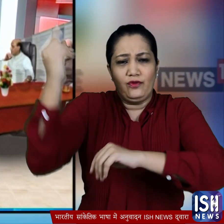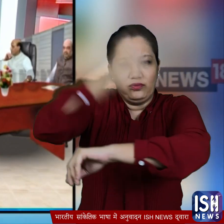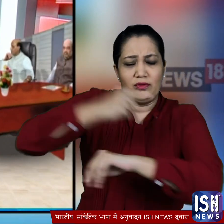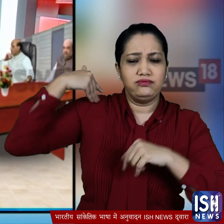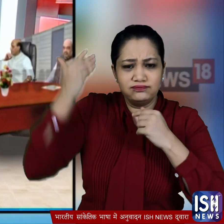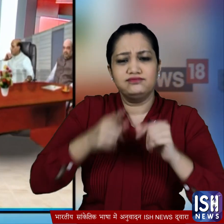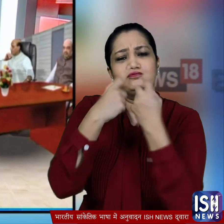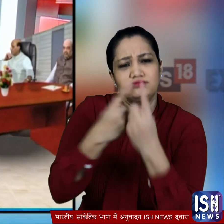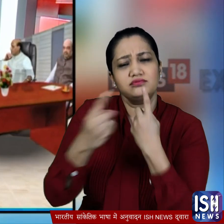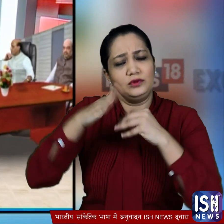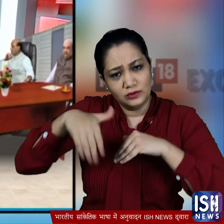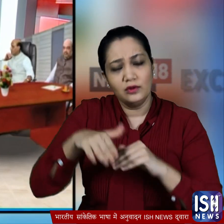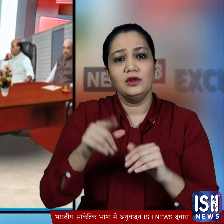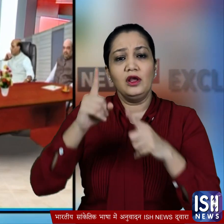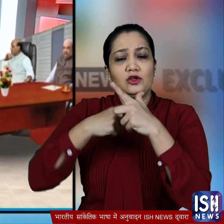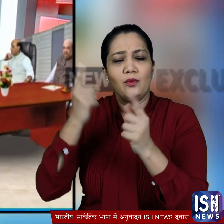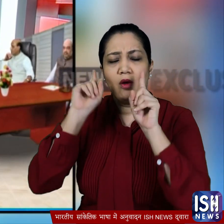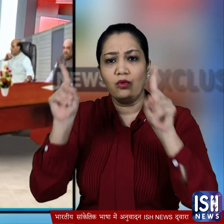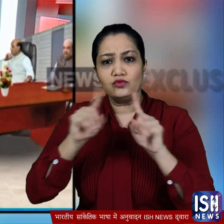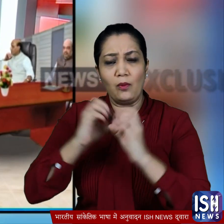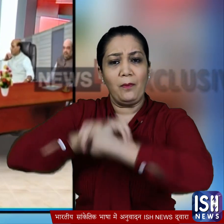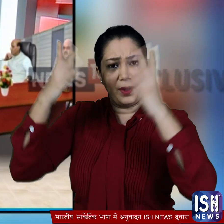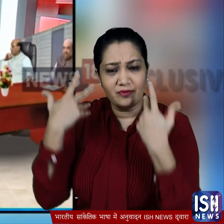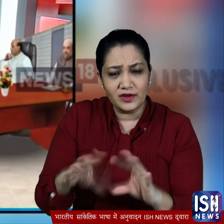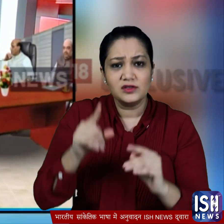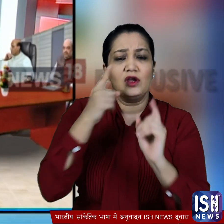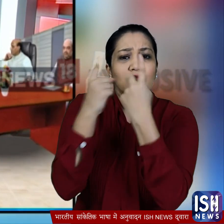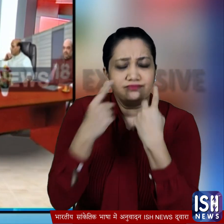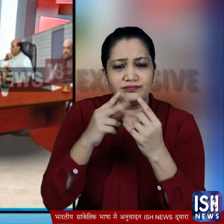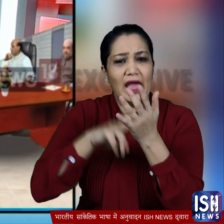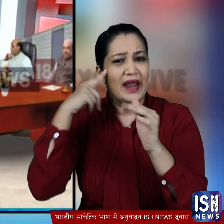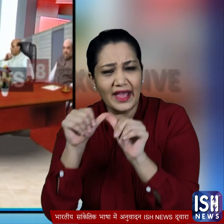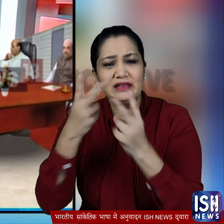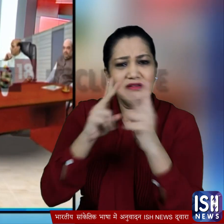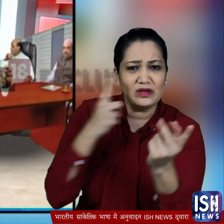दिनों से चर्चा चल रही है लेकिन जम्मू में ड्रोन से हमले के बाद सरकार और जांच एजंसियां ज्यादा चौकन्नी हो